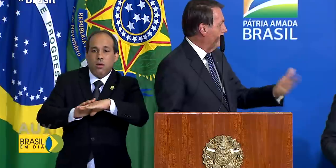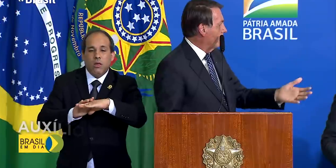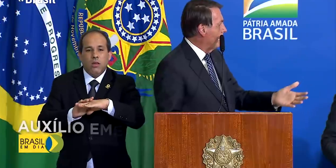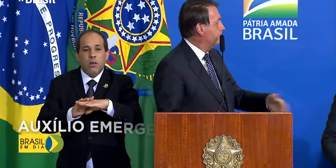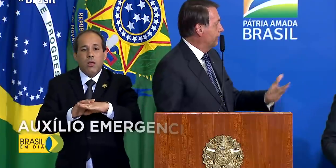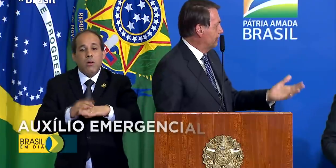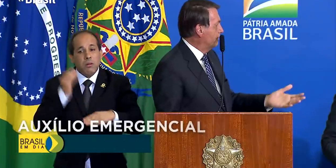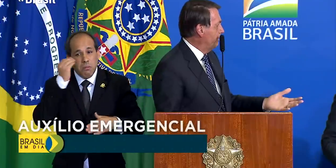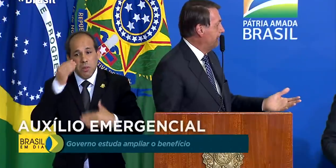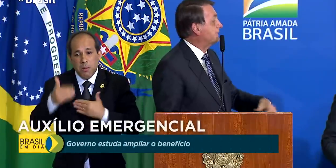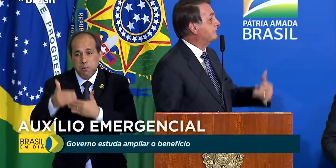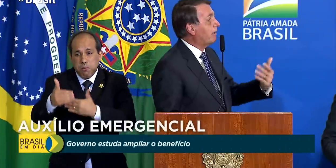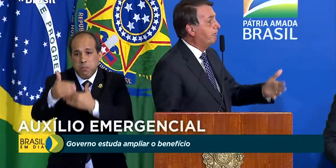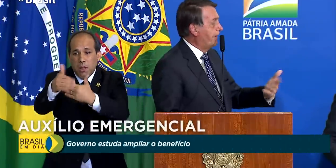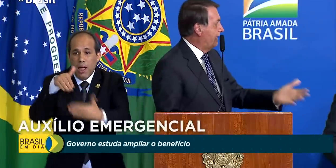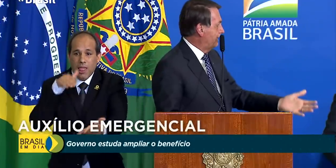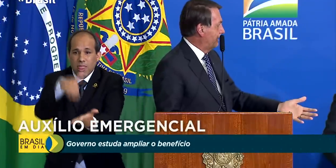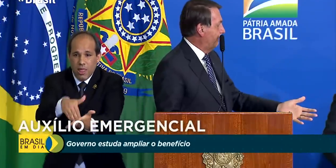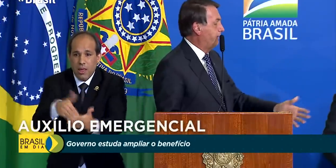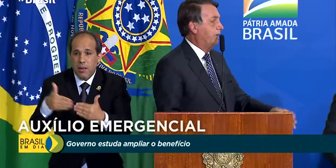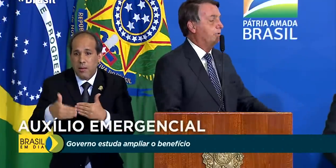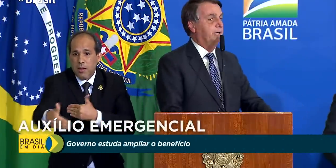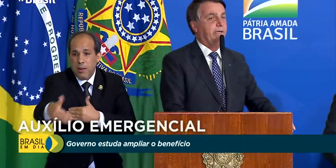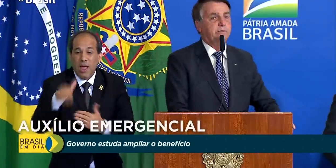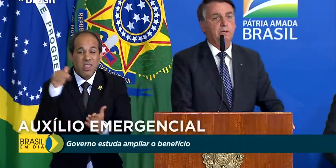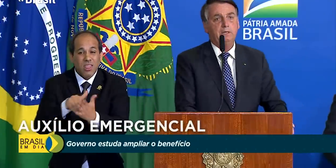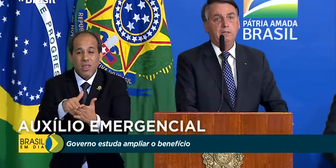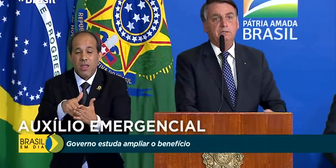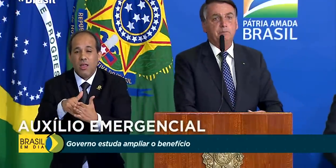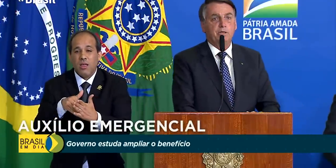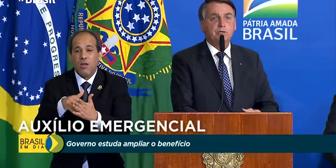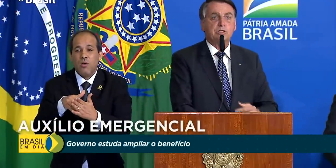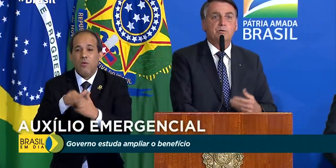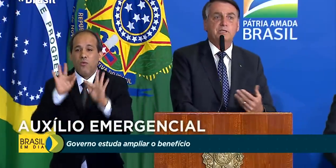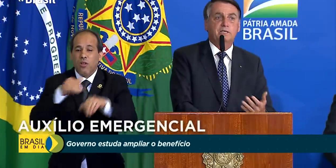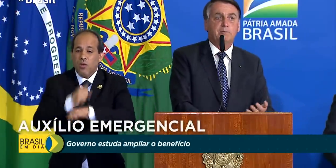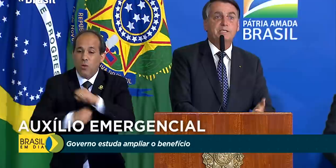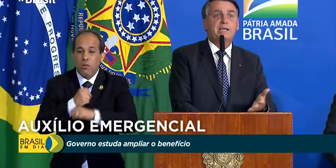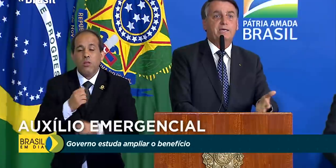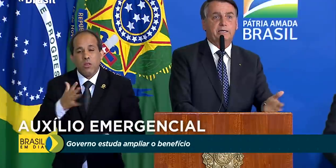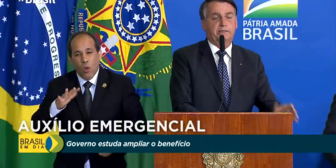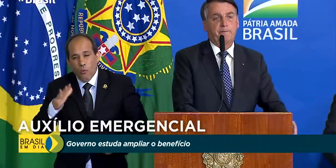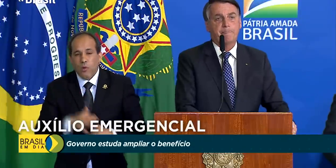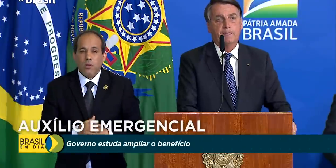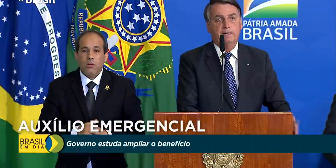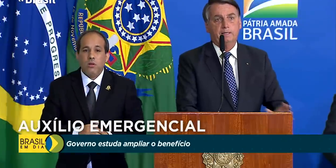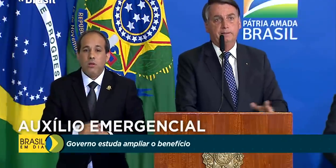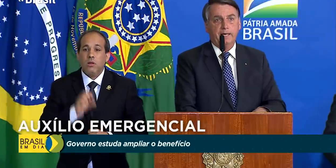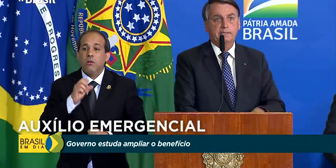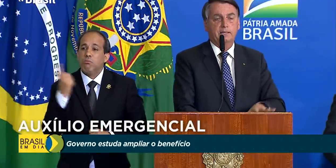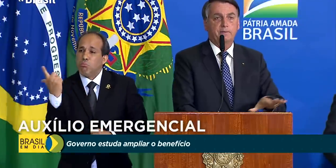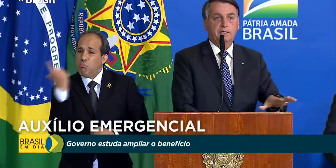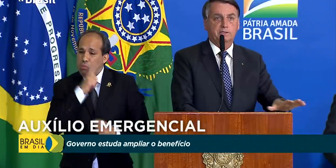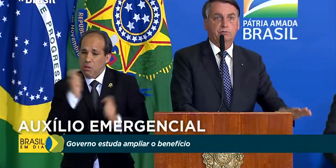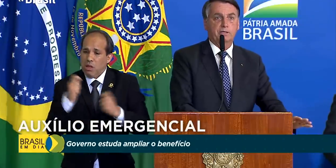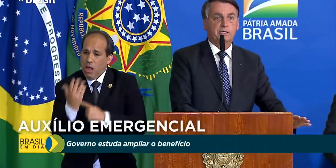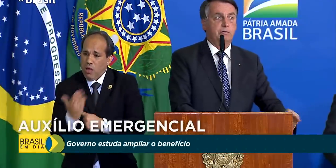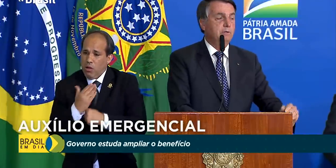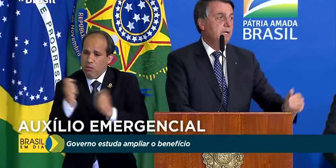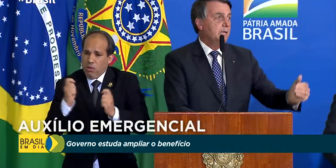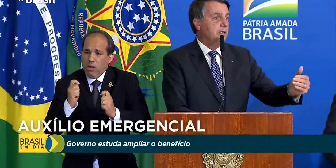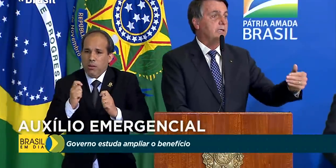prorrogado por mais alguns meses, talvez até o final do ano, de modo que nós consigamos sair dessa